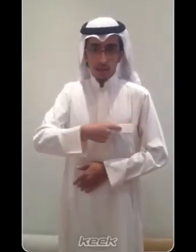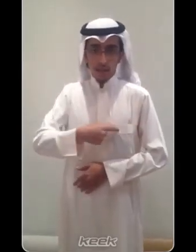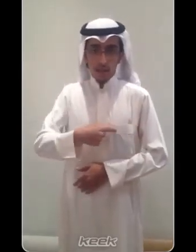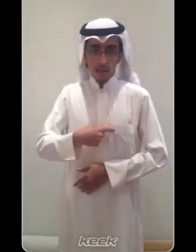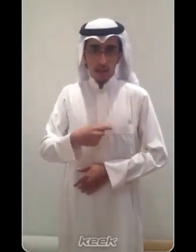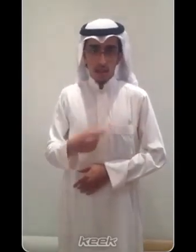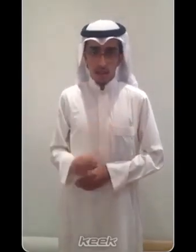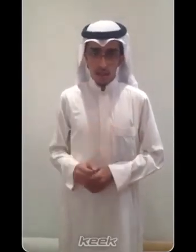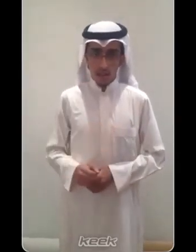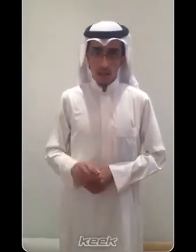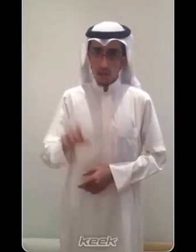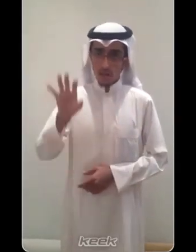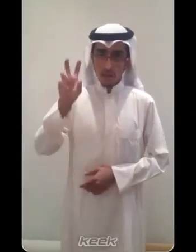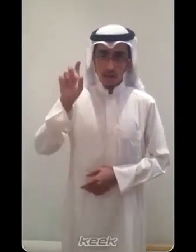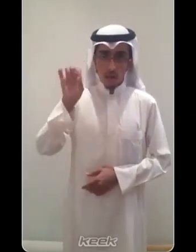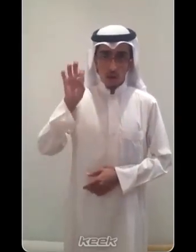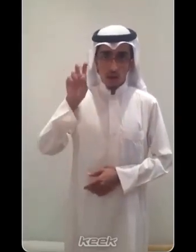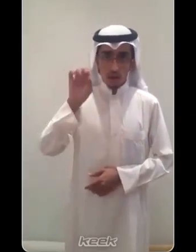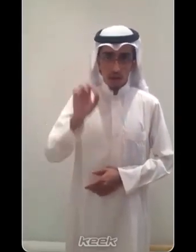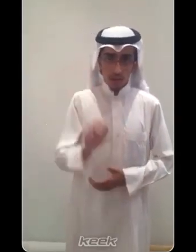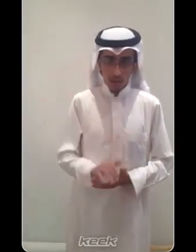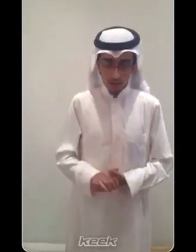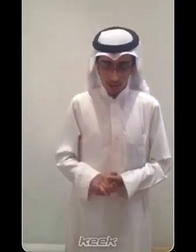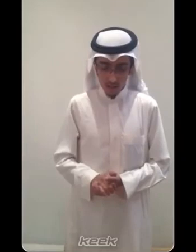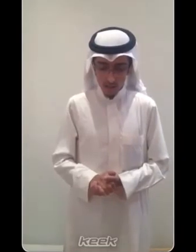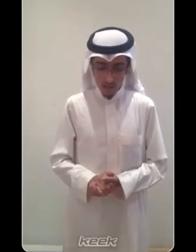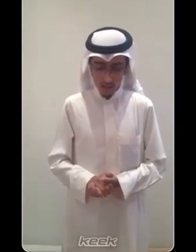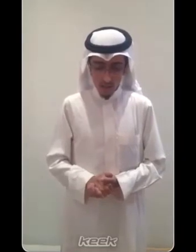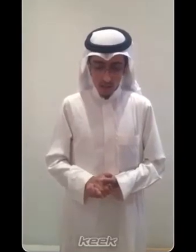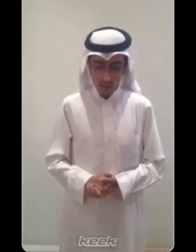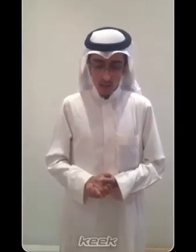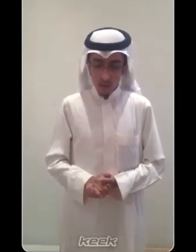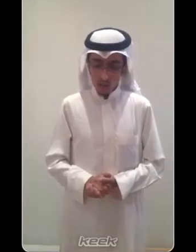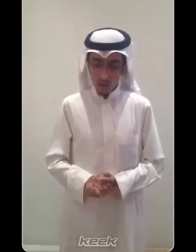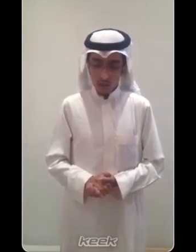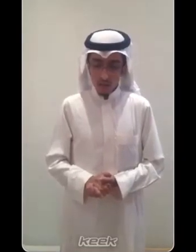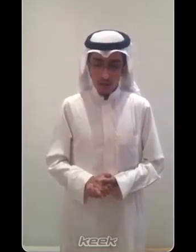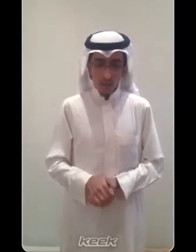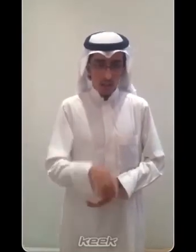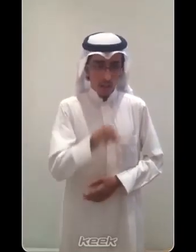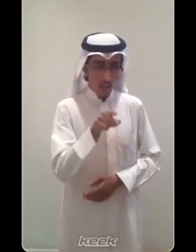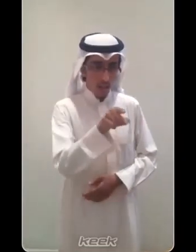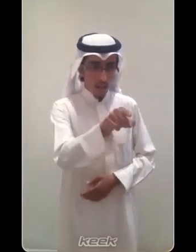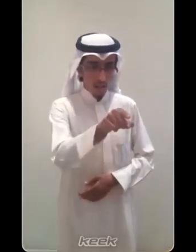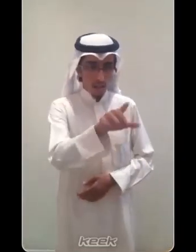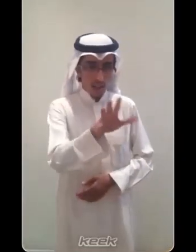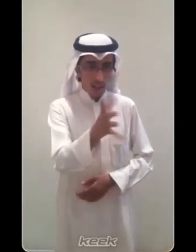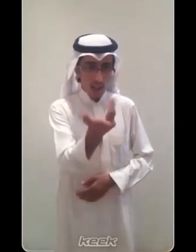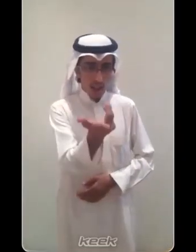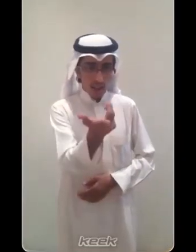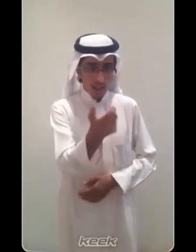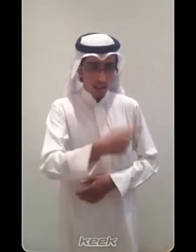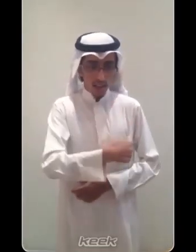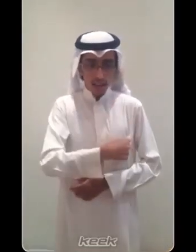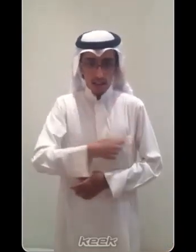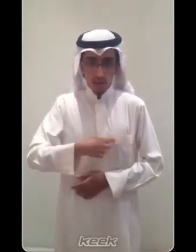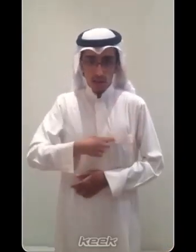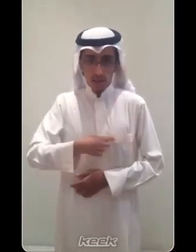ثم تبدأ في الحروف الأبجدية ثم أنت إيش اسمك